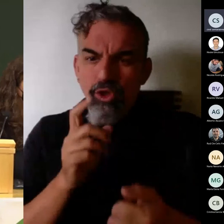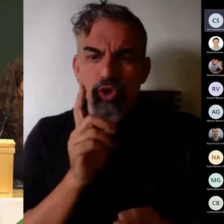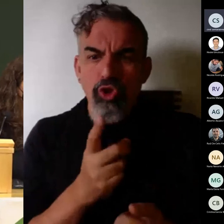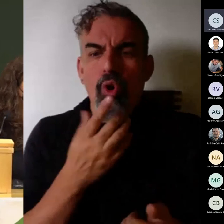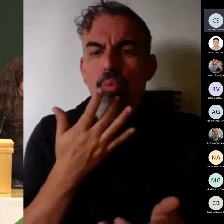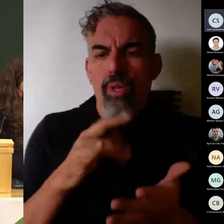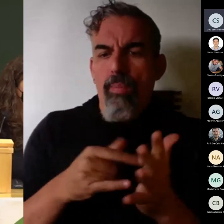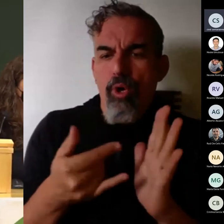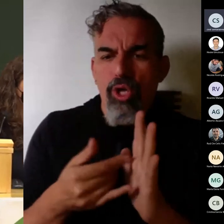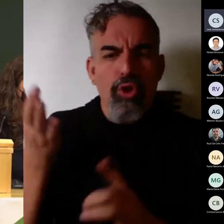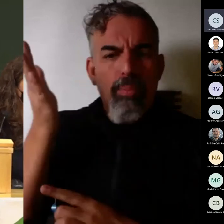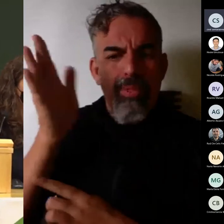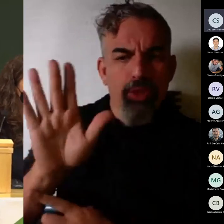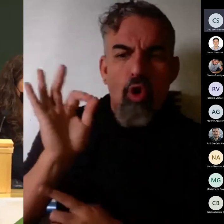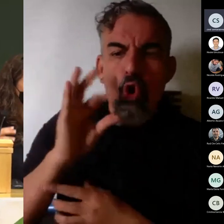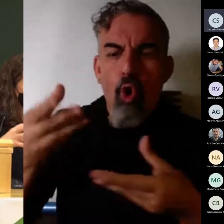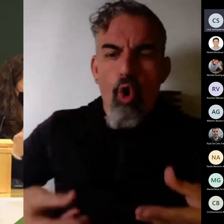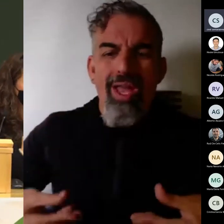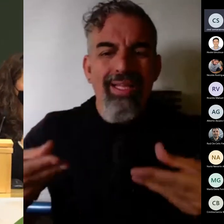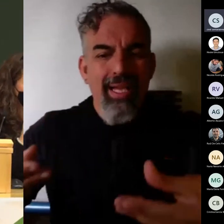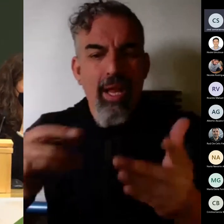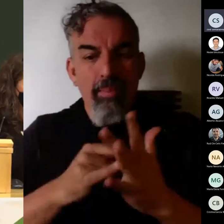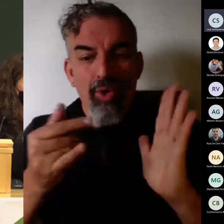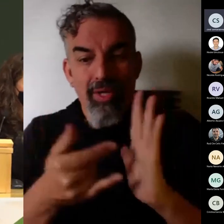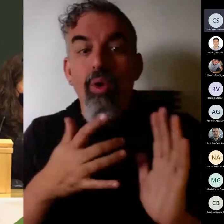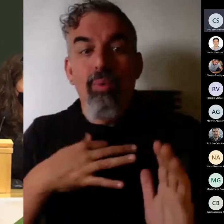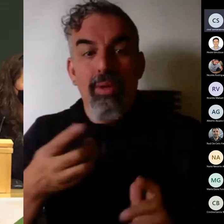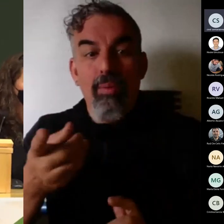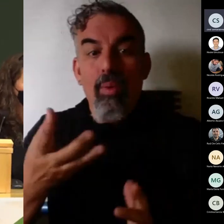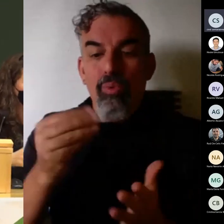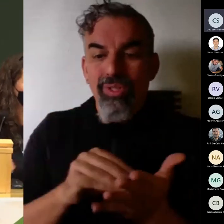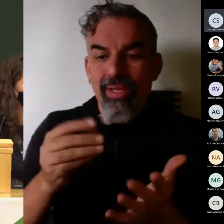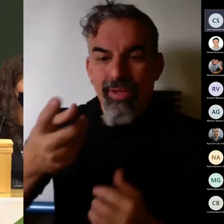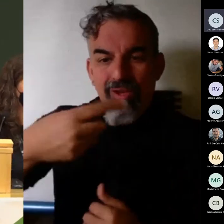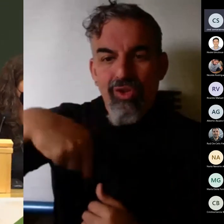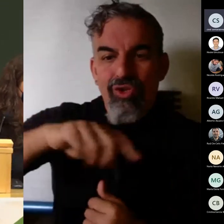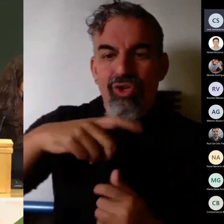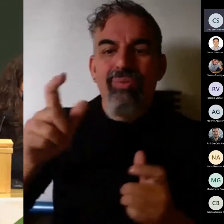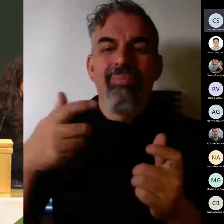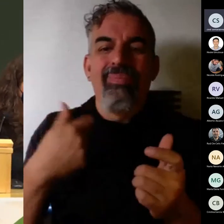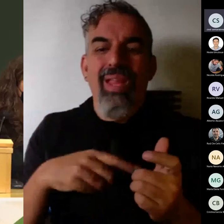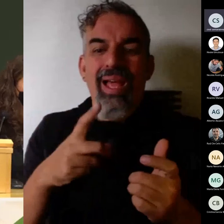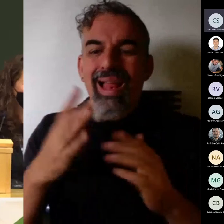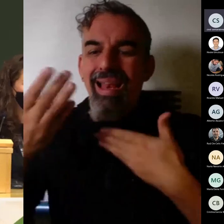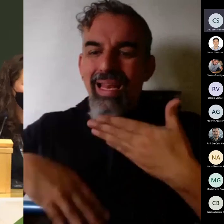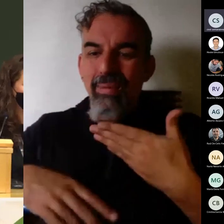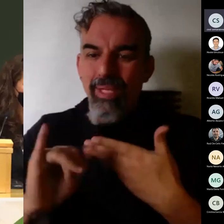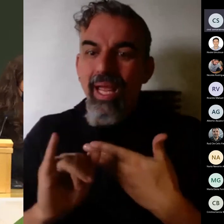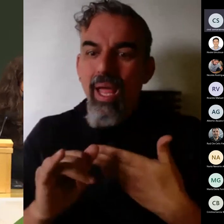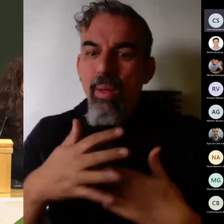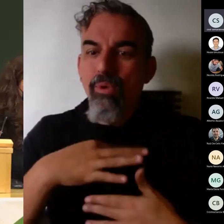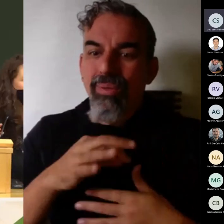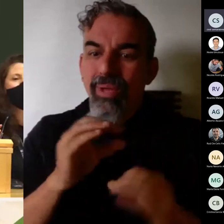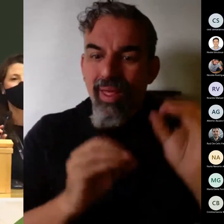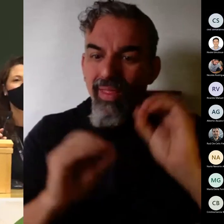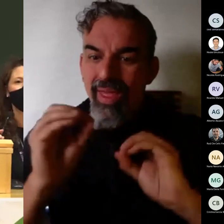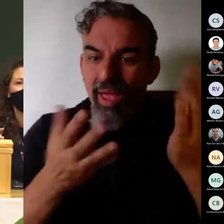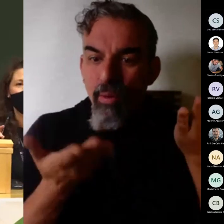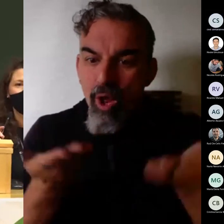proyecto la entrada en un proyecto es decir que hay veces que nosotros mismos con el México nos limitamos también las posibilidades que tenemos